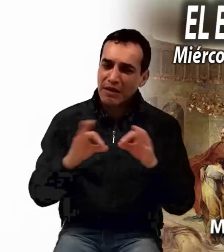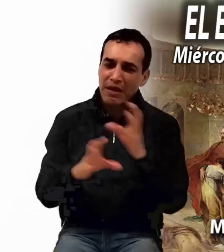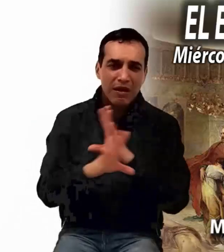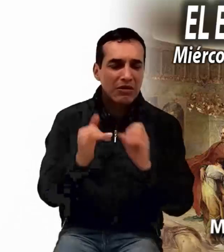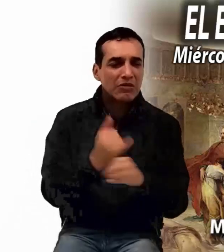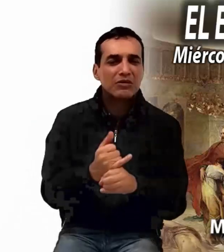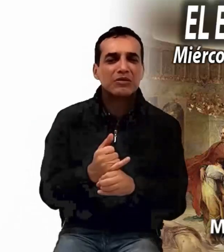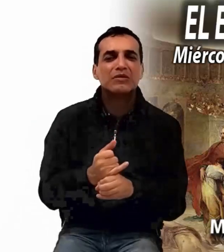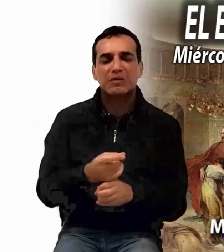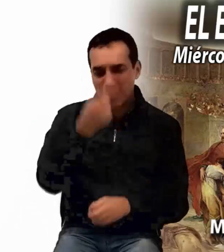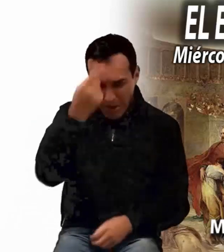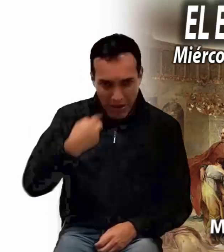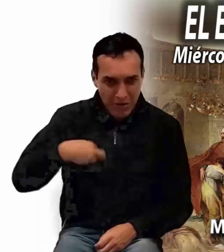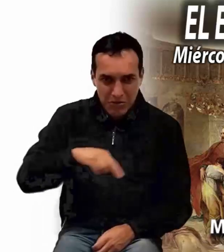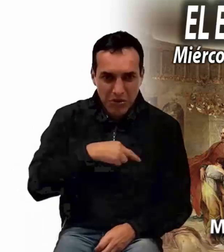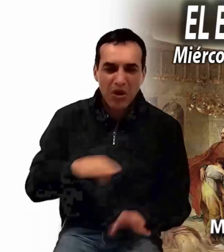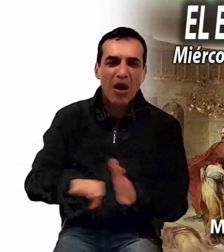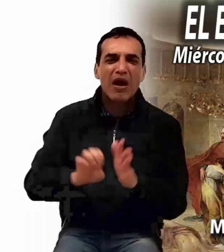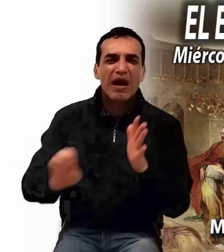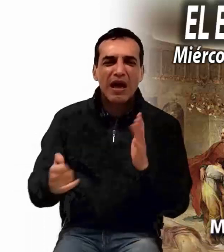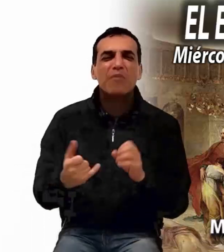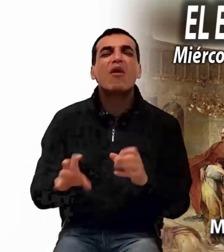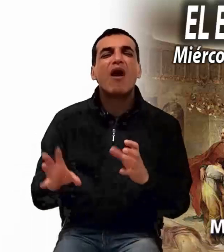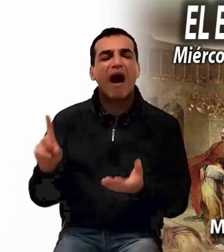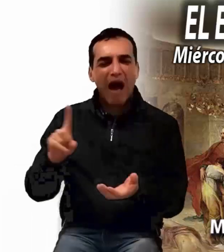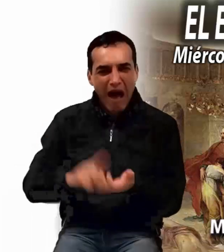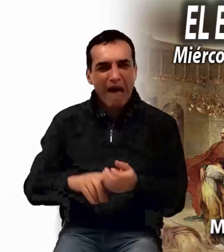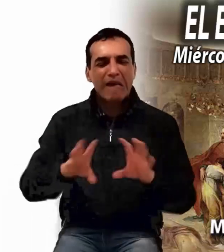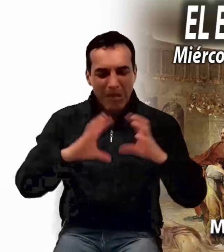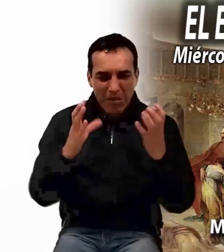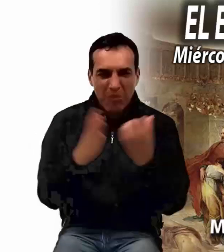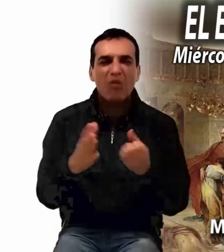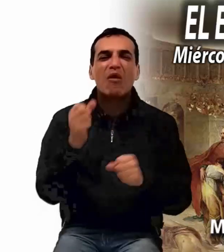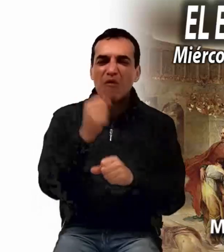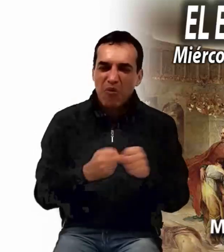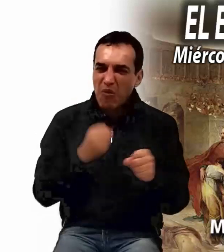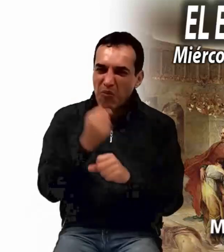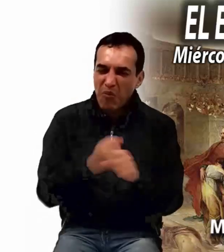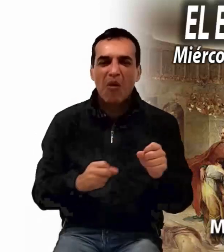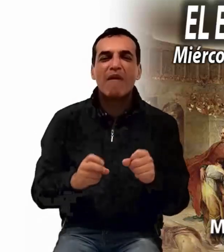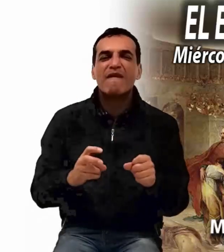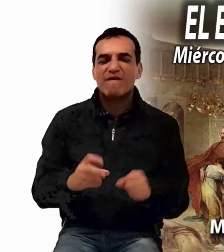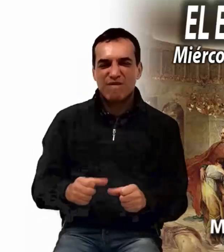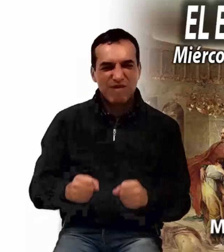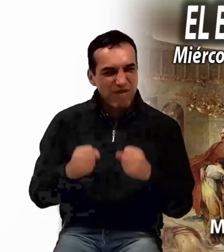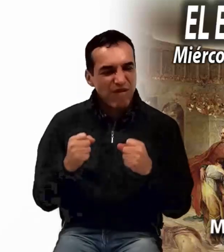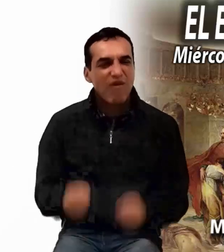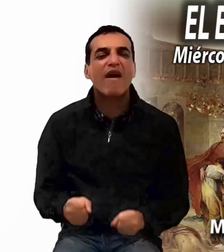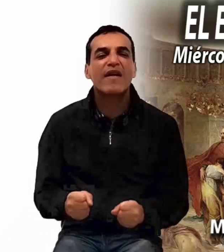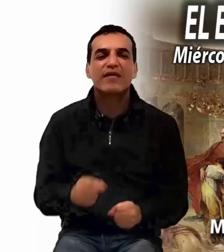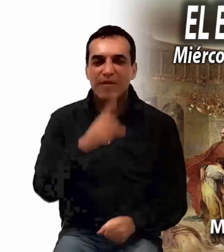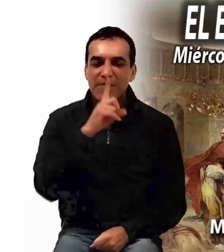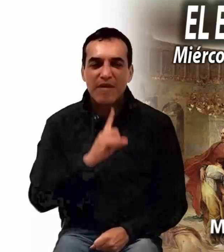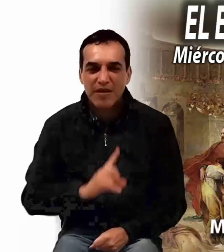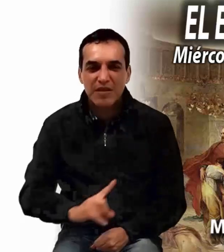extrema de violencia, de corrupción y de mentira. Estamos viviendo una situación